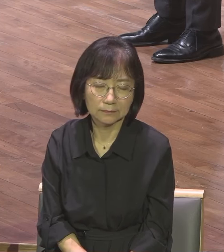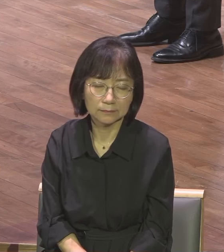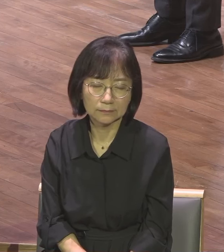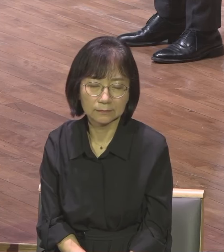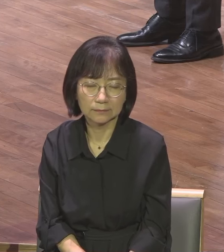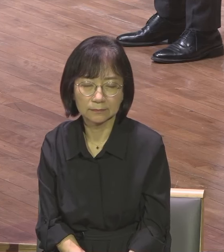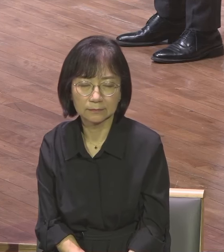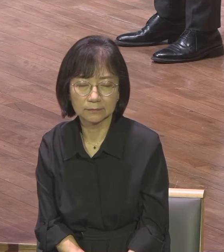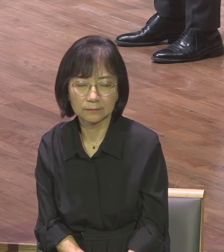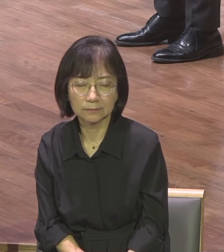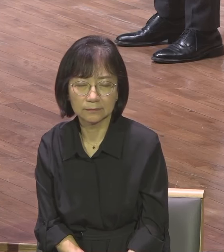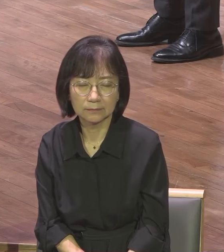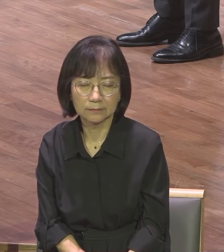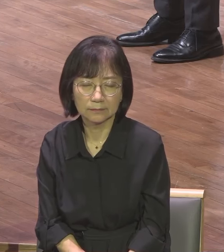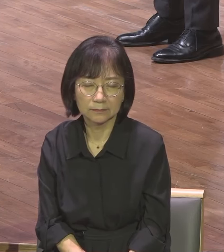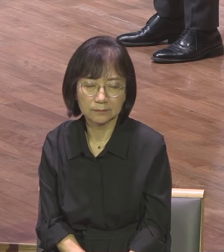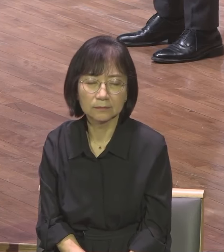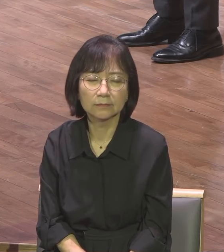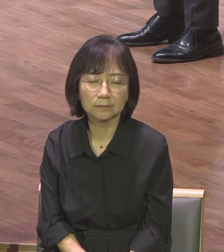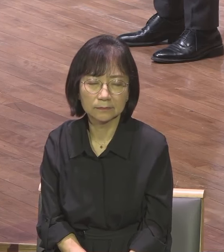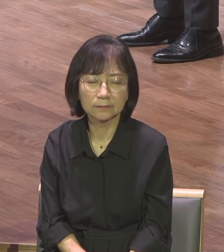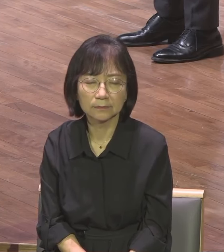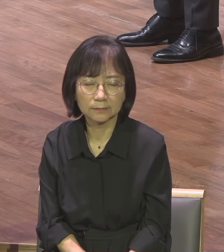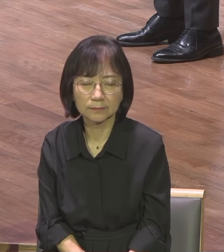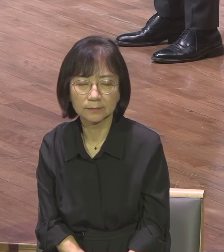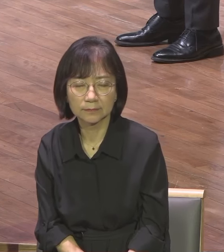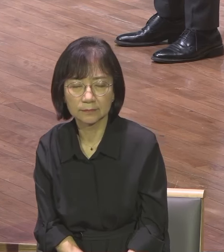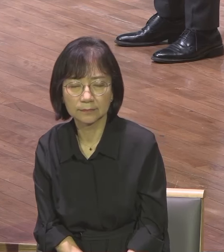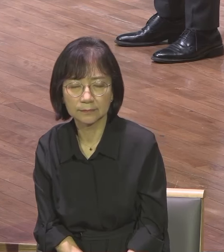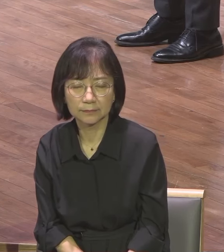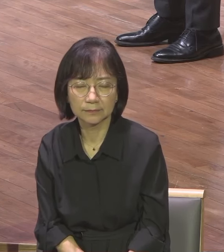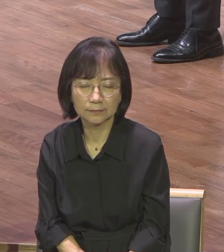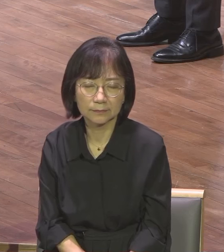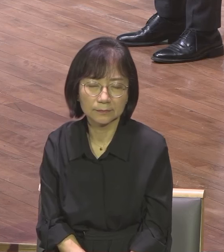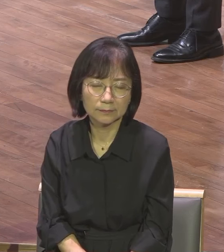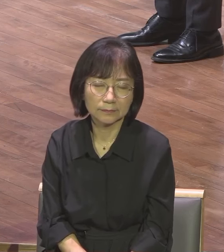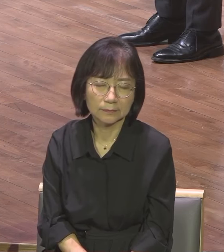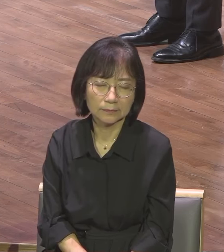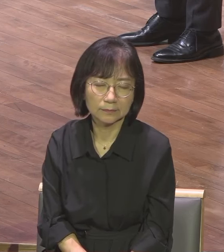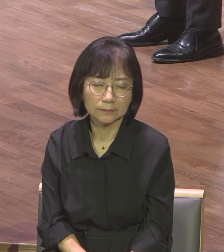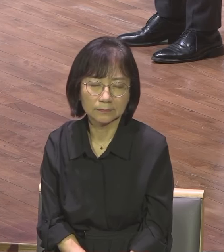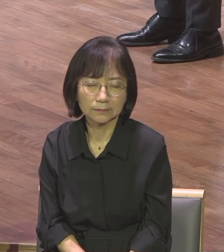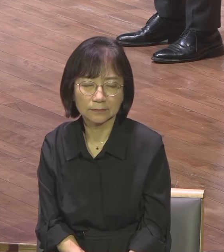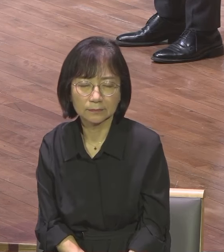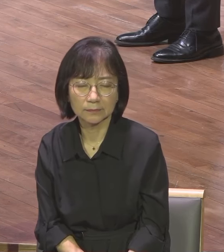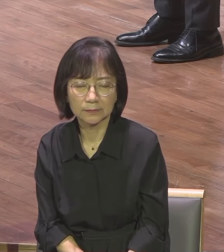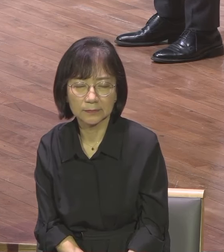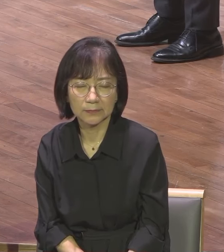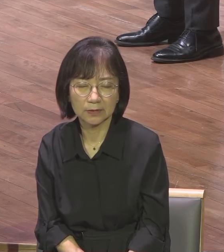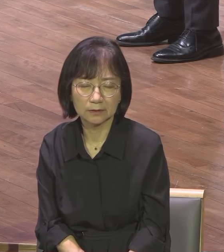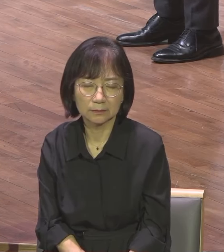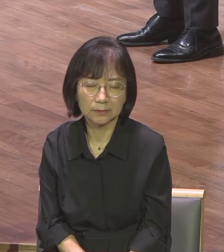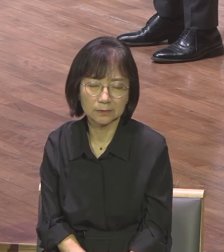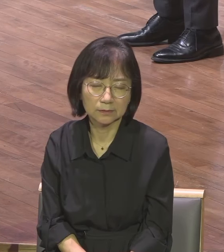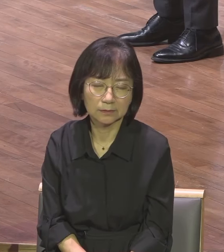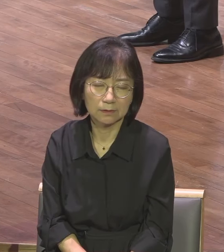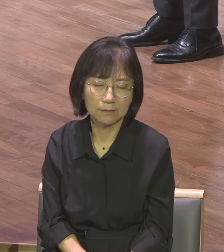우리의 인생이 전도하기를 원합니다 한 명이나 열 명 전도하기를 원합니다 오십 명 전도하기를 원합니다 전도가